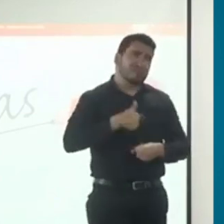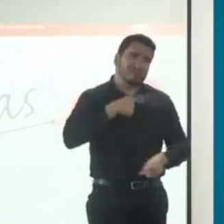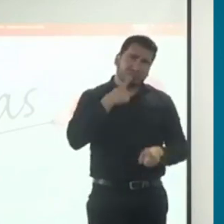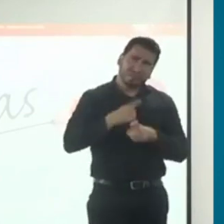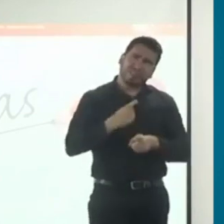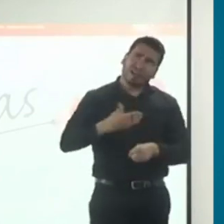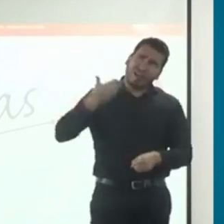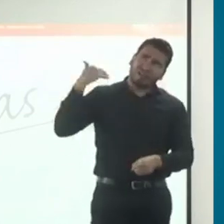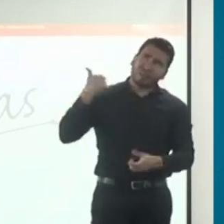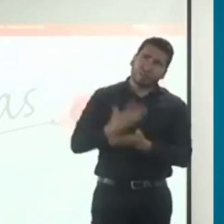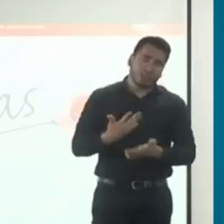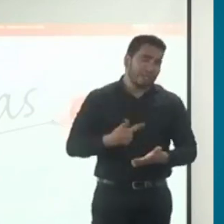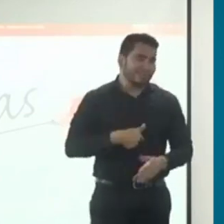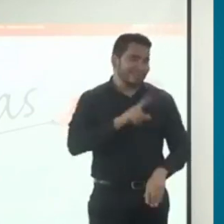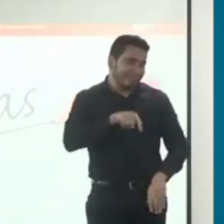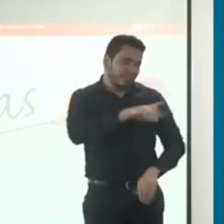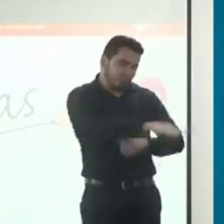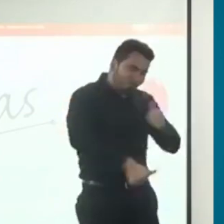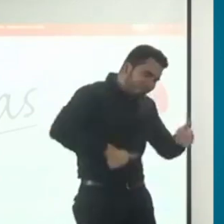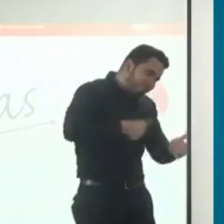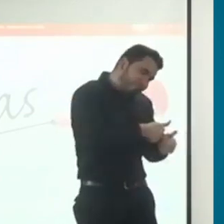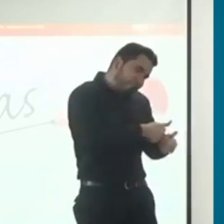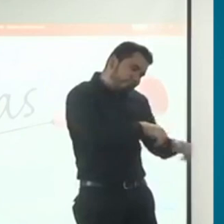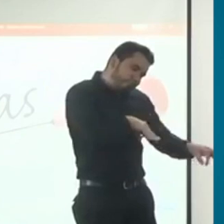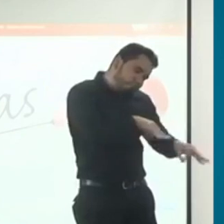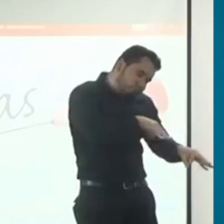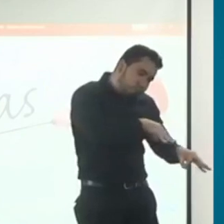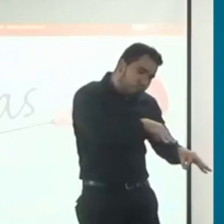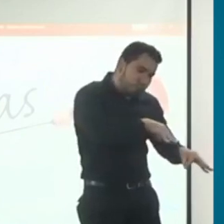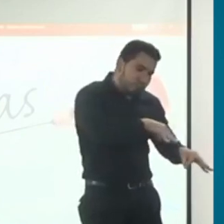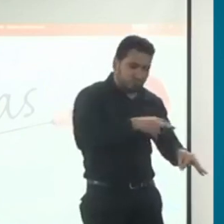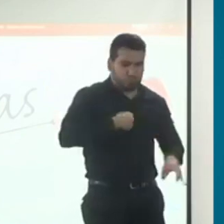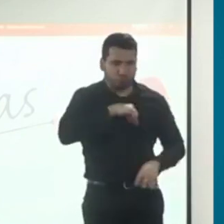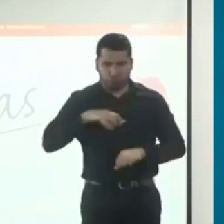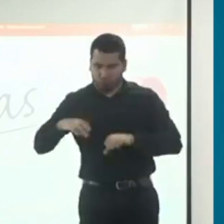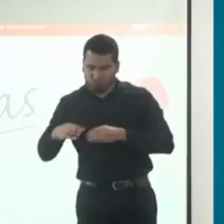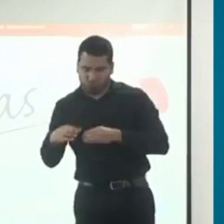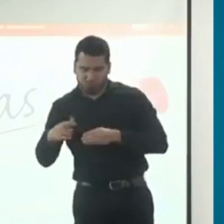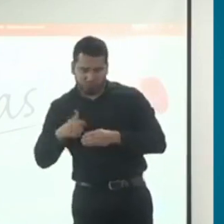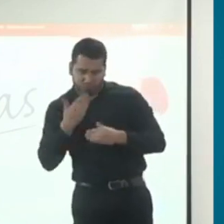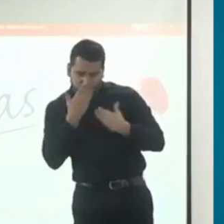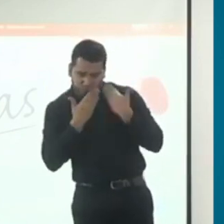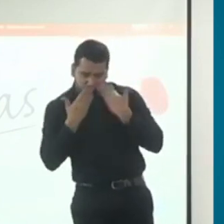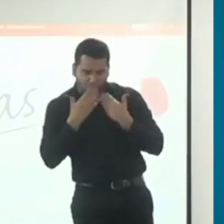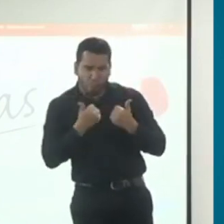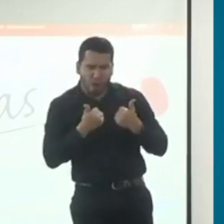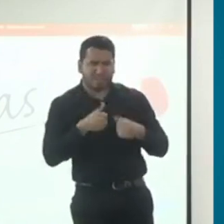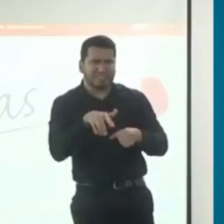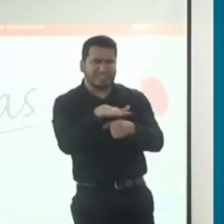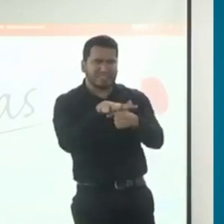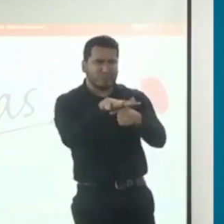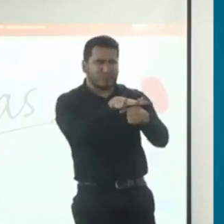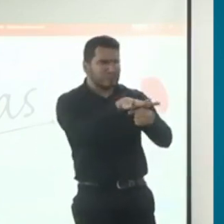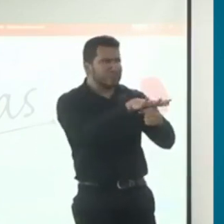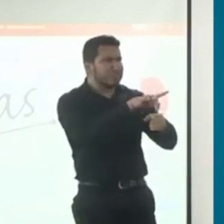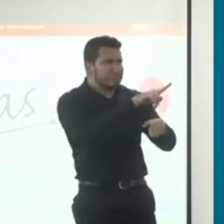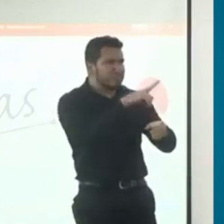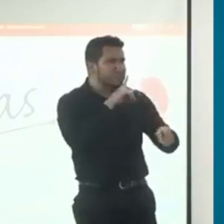Vamos a revisar entre el equipo estos casos especiales y también van a